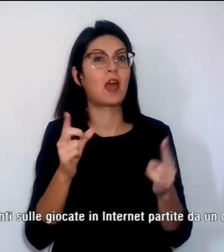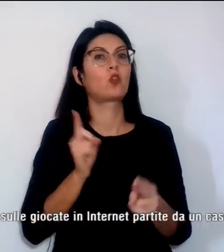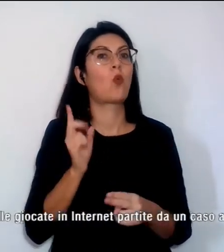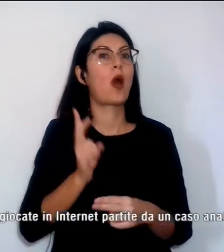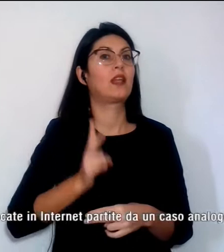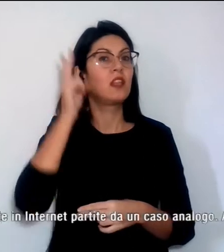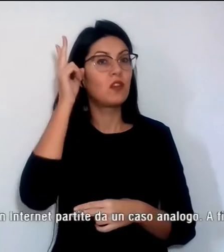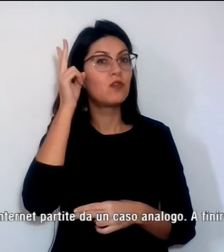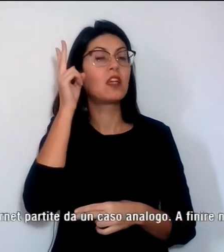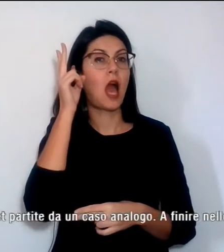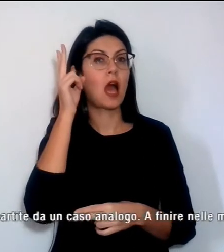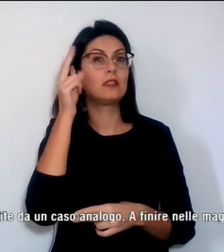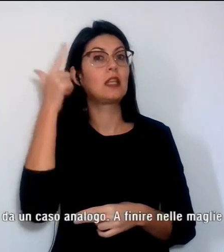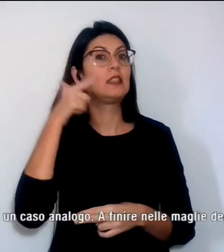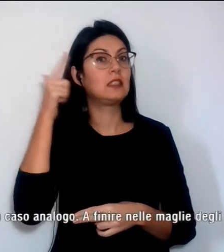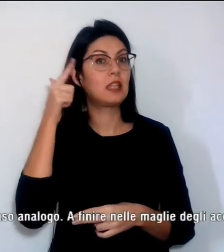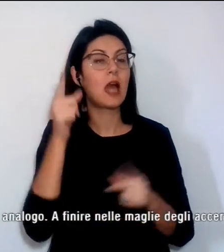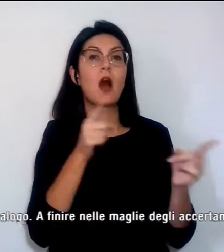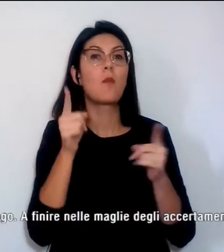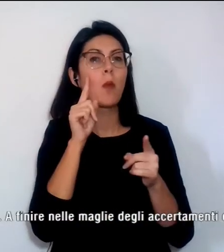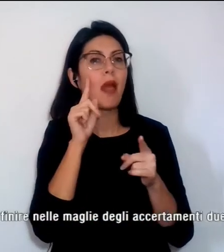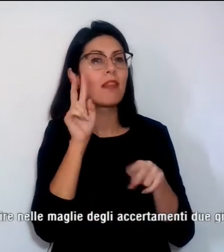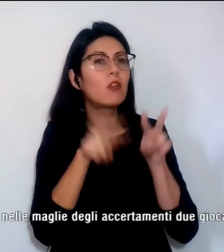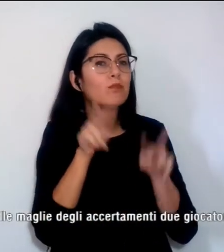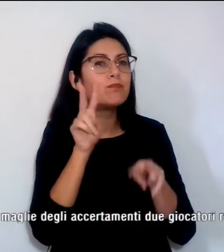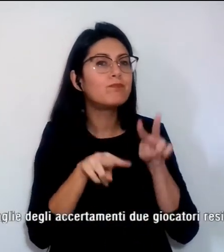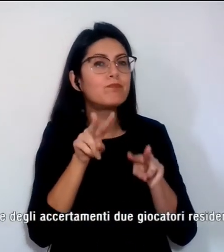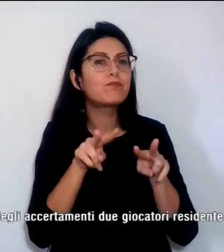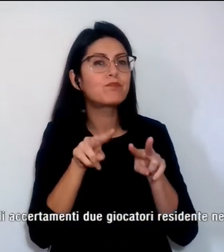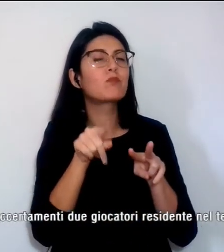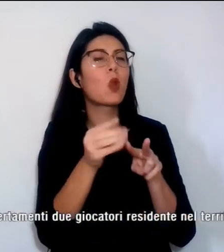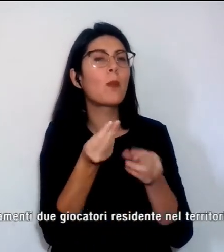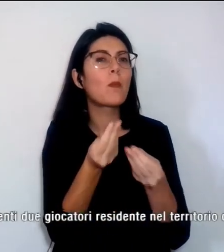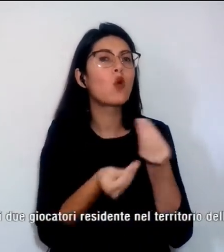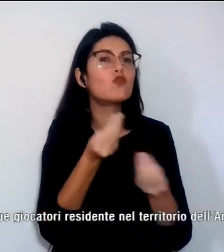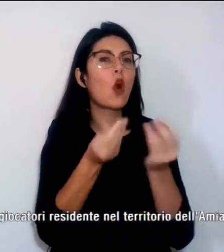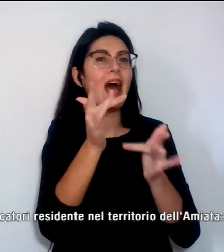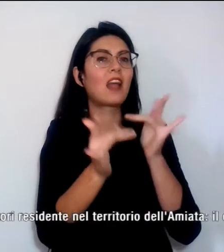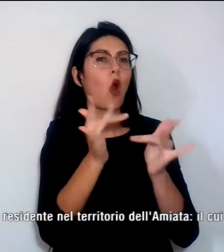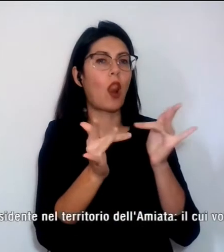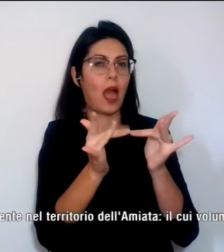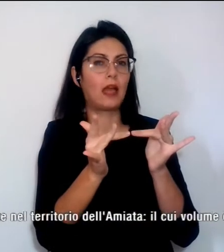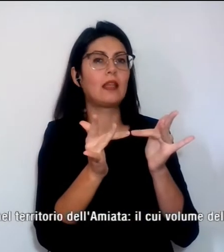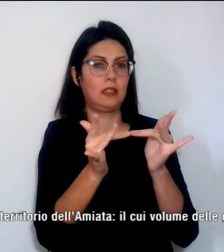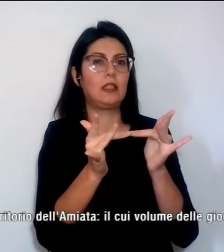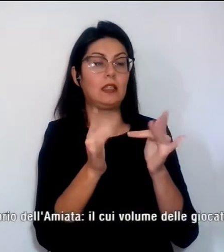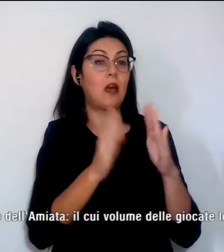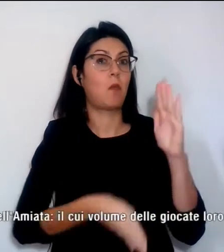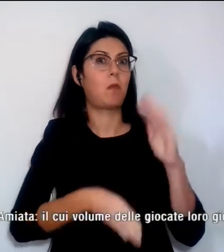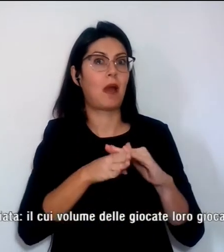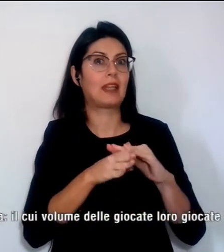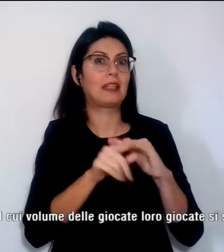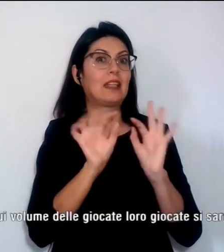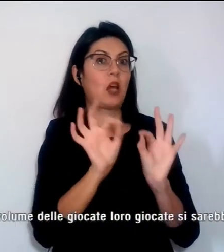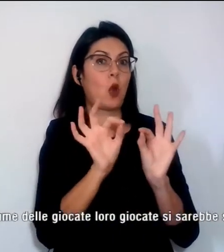Finanza di Siena durante accertamenti sulle giocate in internet partite da un caso